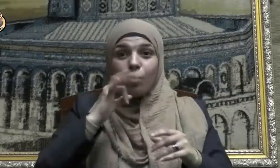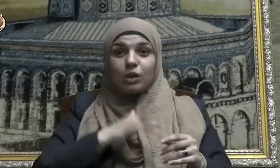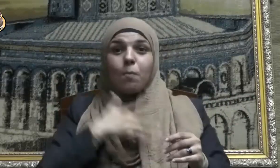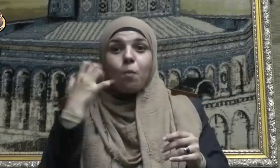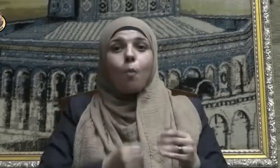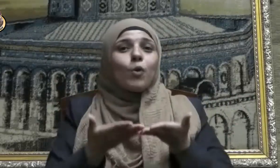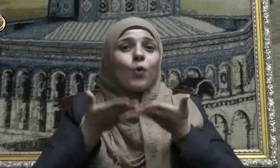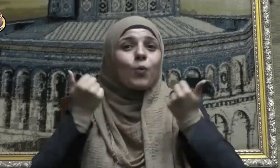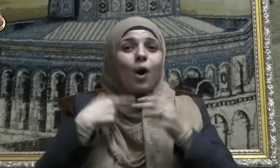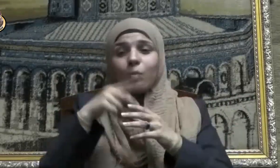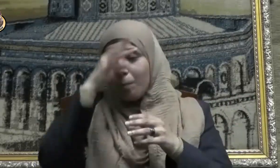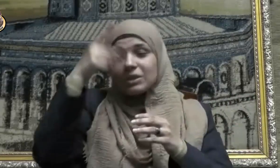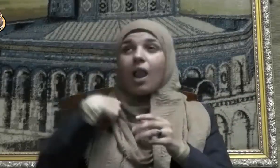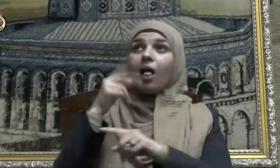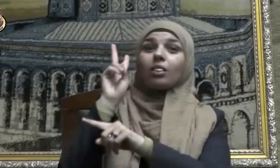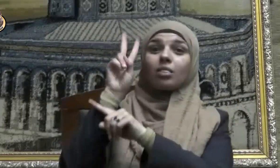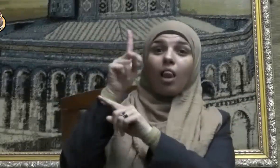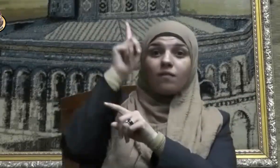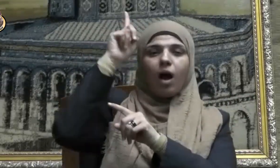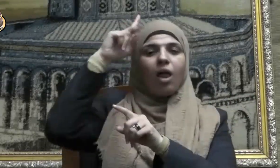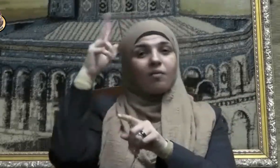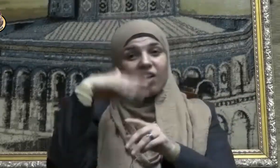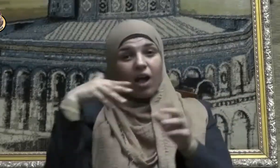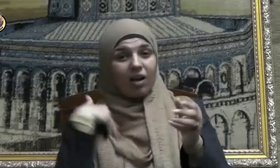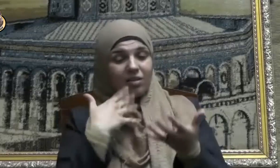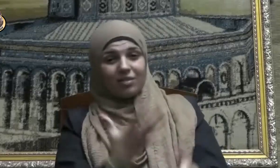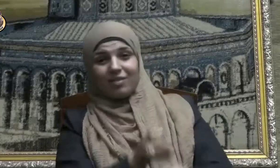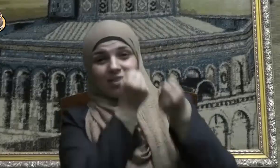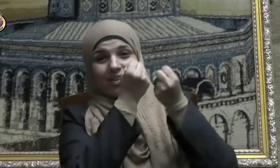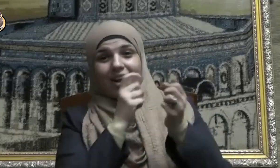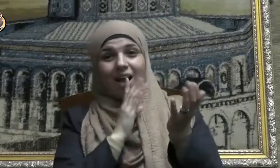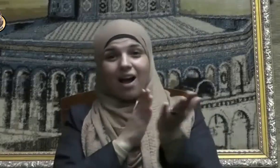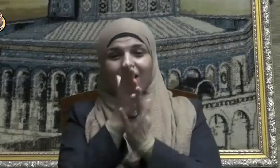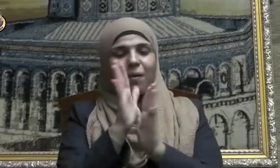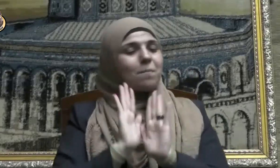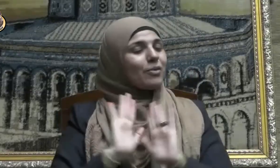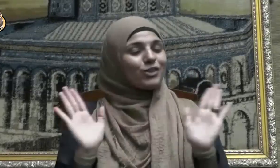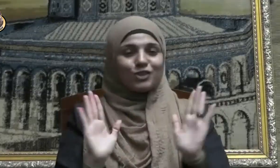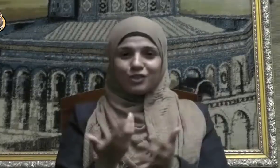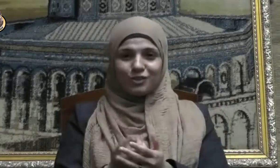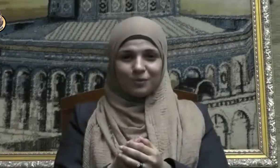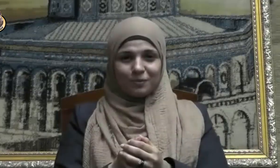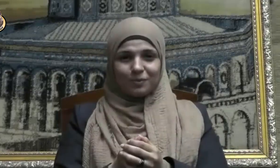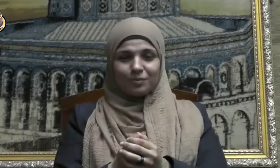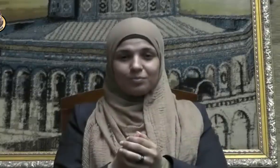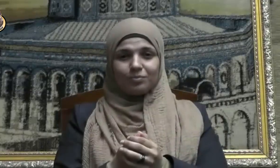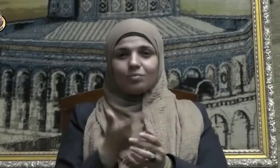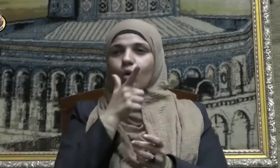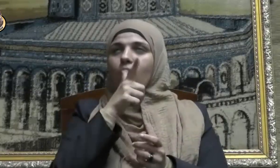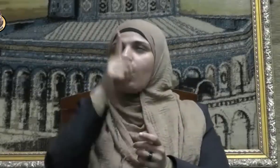يضلل الله فلن تجد له سبيلا وقال سبحانه